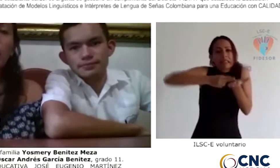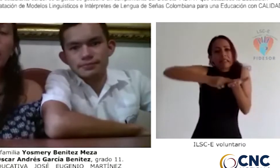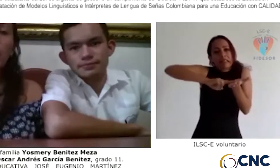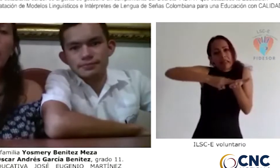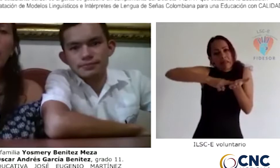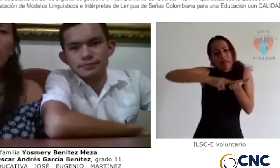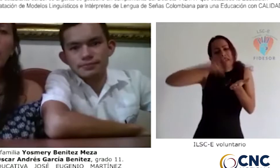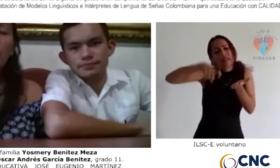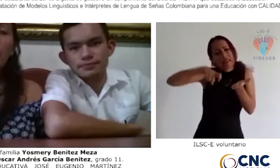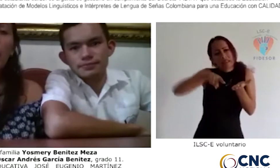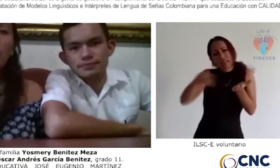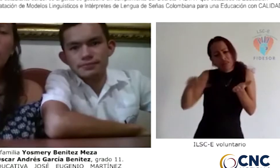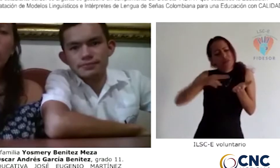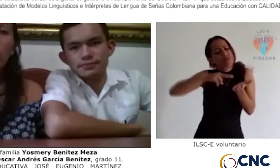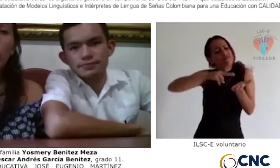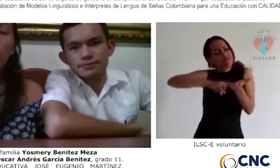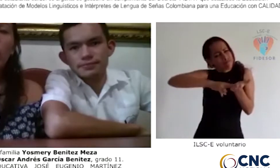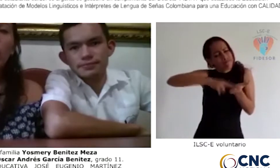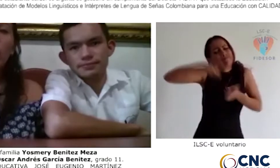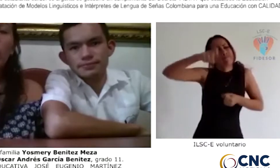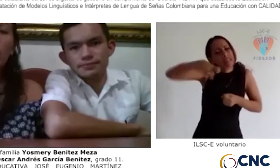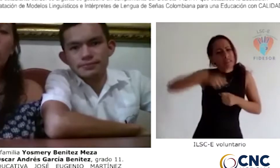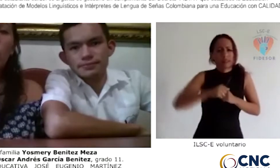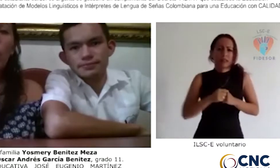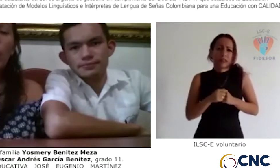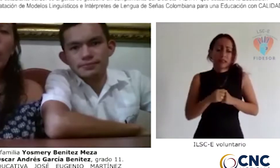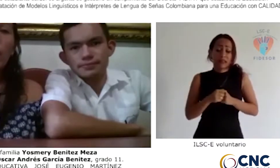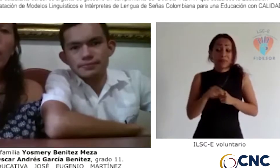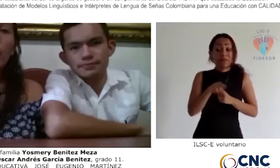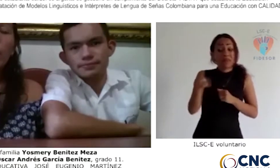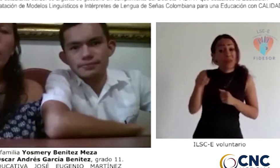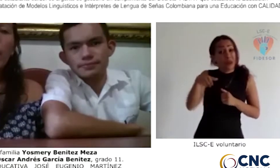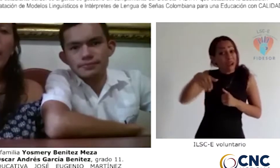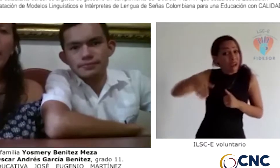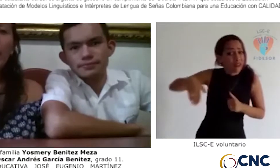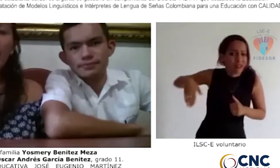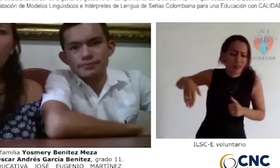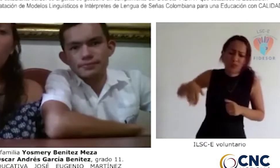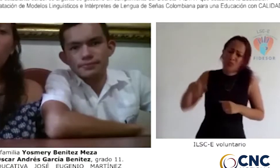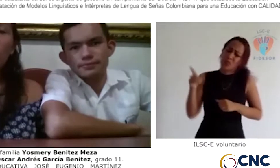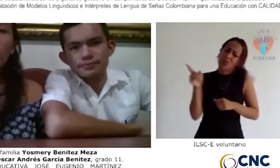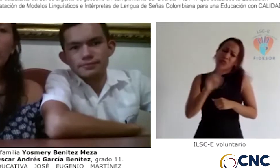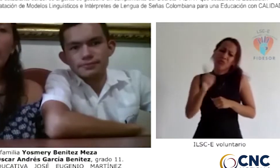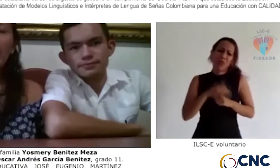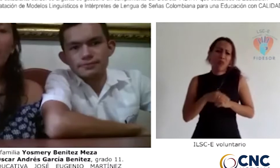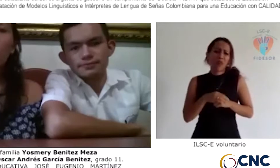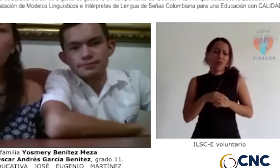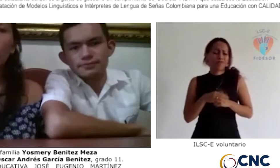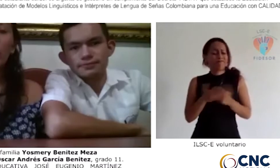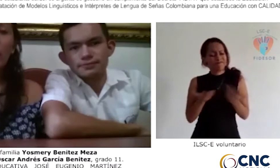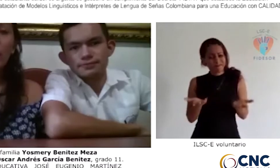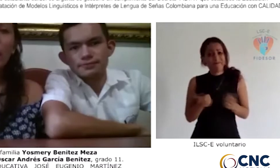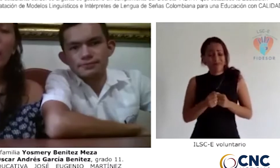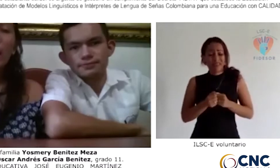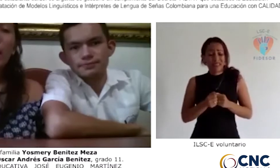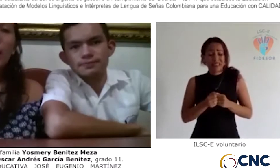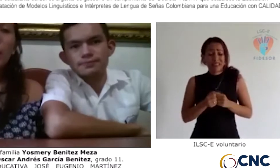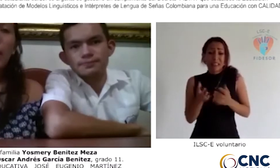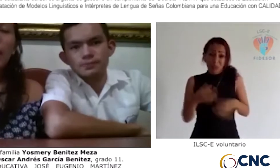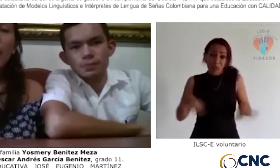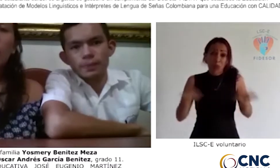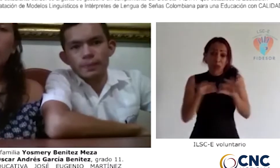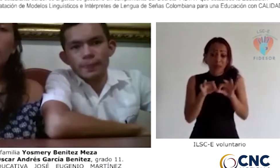de mandarle sus intérpretes virtuales para que ellos nos atracen